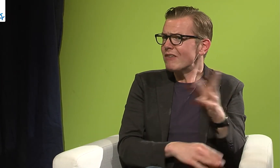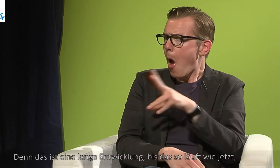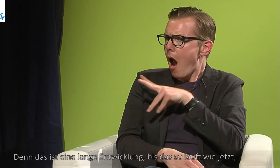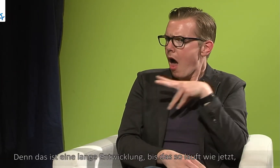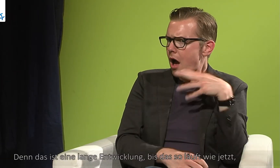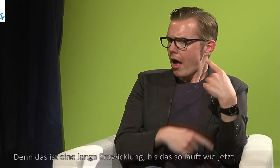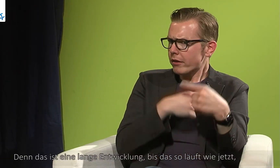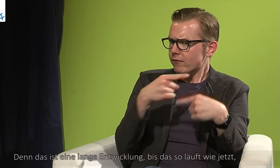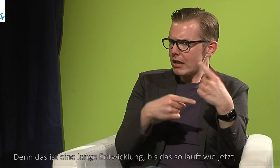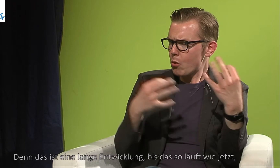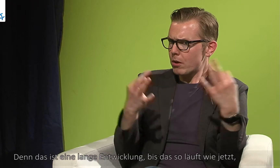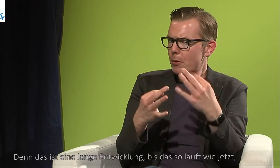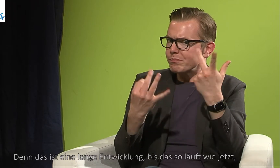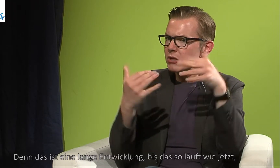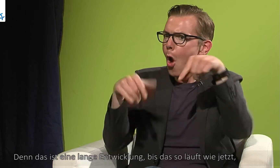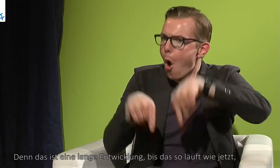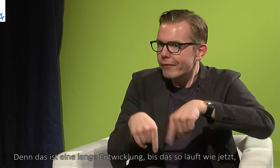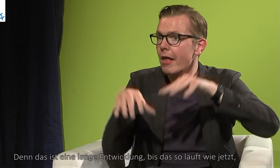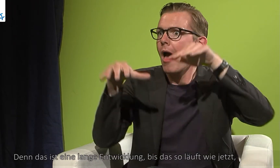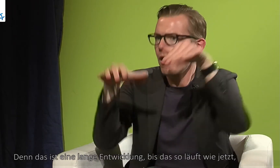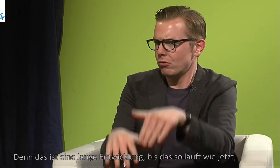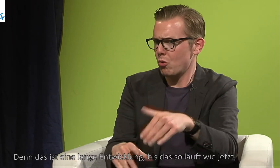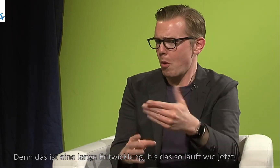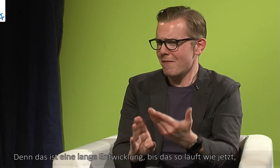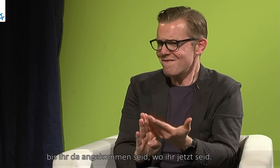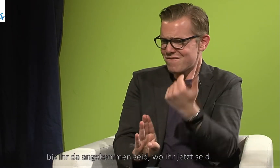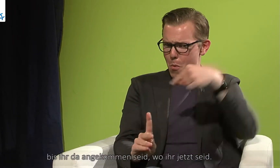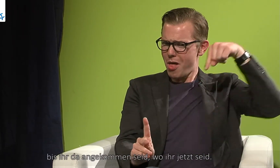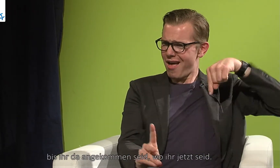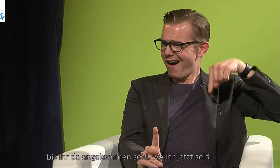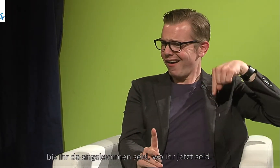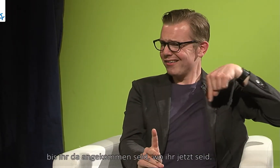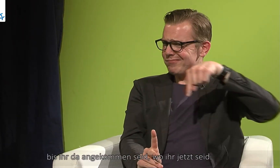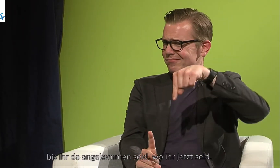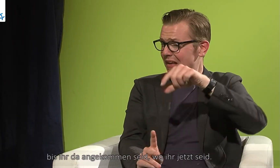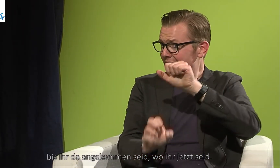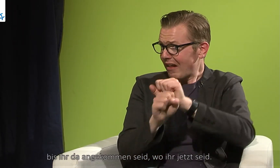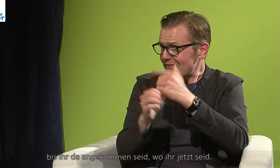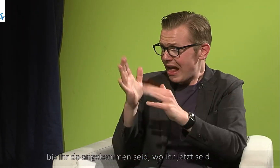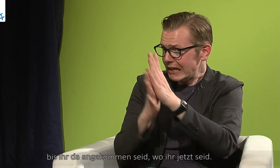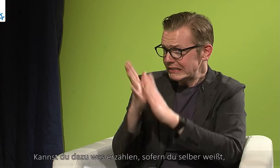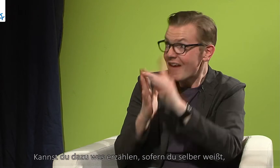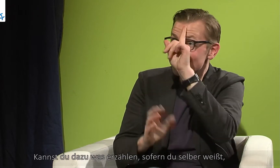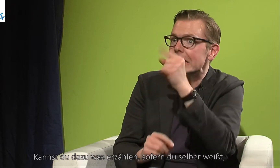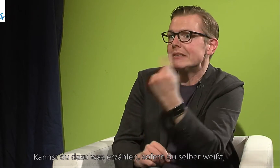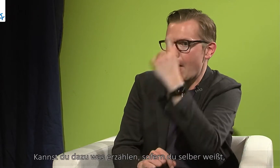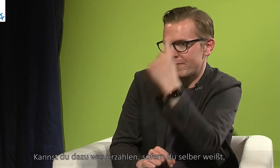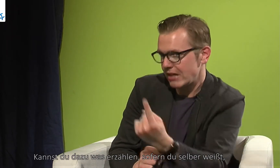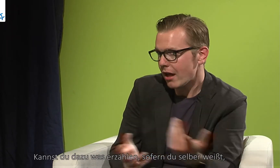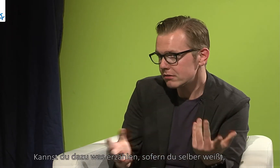Denn das ist ja eine lange Entwicklung, bis das so läuft, wie es jetzt läuft, bis ihr da angekommen seid auf dem Stand, wo ihr jetzt seid. Kannst du dazu was erzählen, sofern du